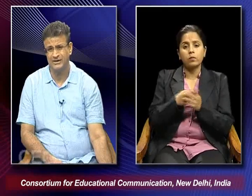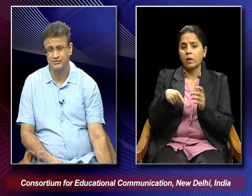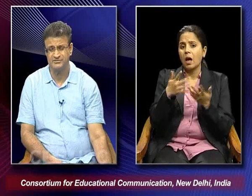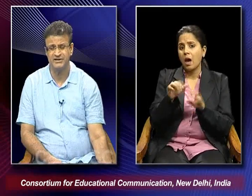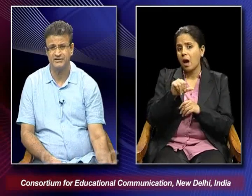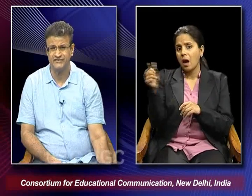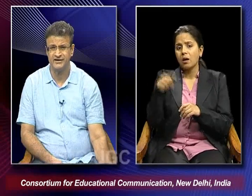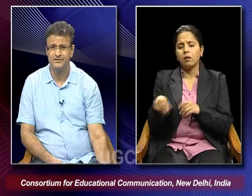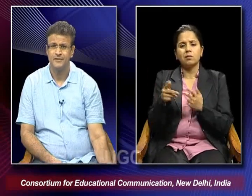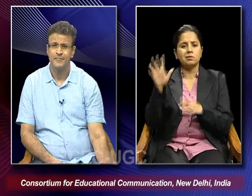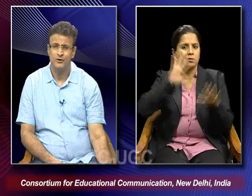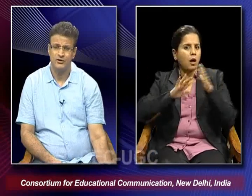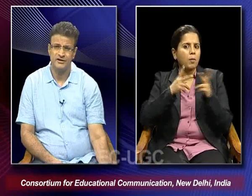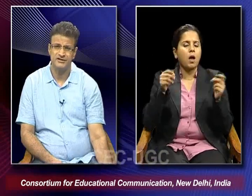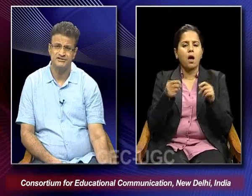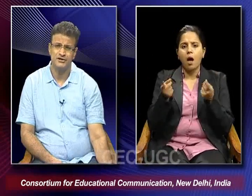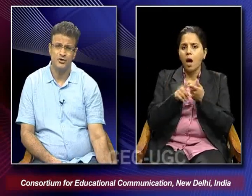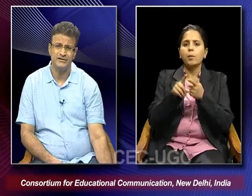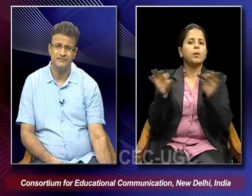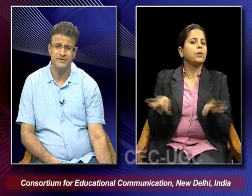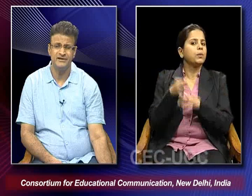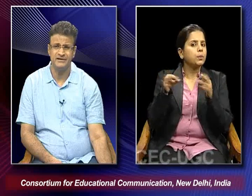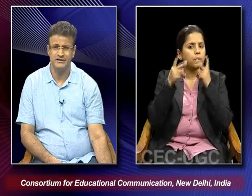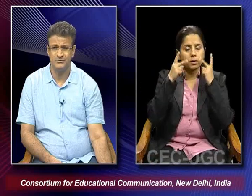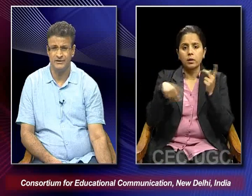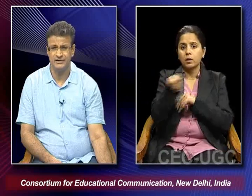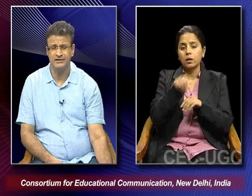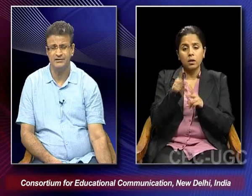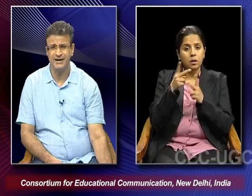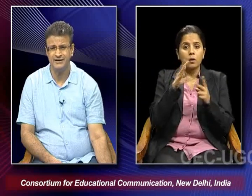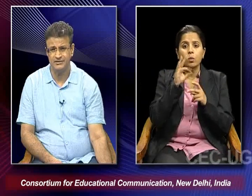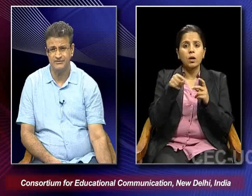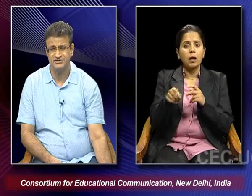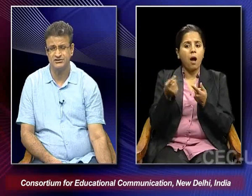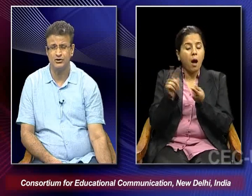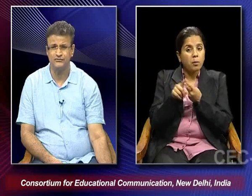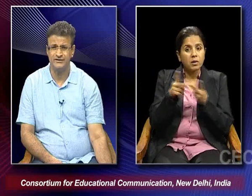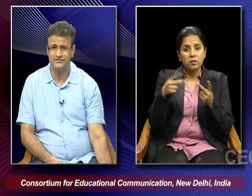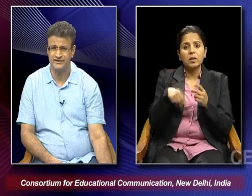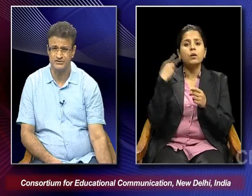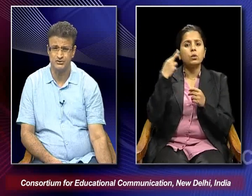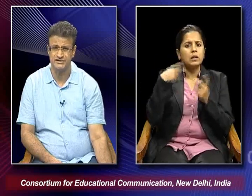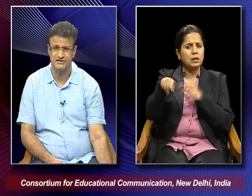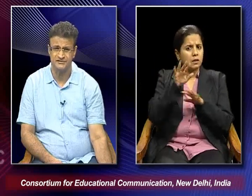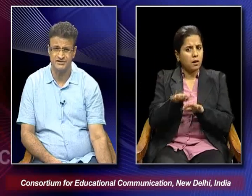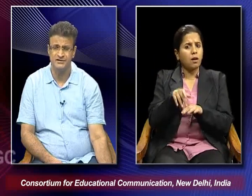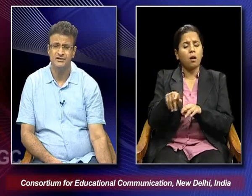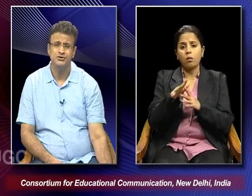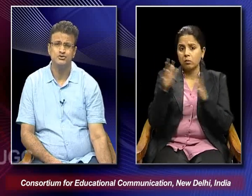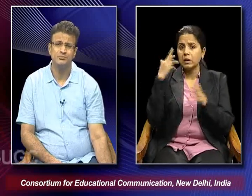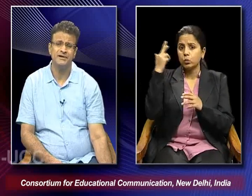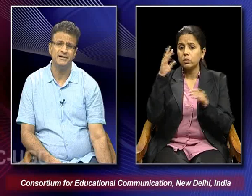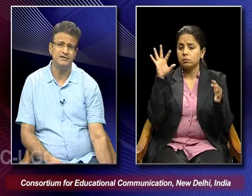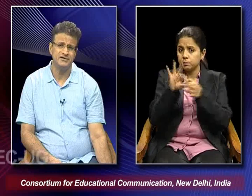no melodramatic effect or it is not being done in a manner where there is a lot of fanfare associated with it.